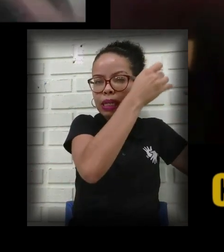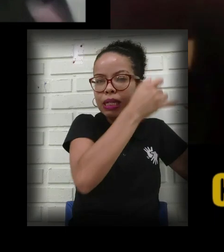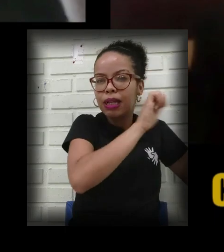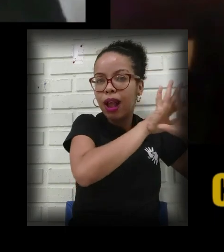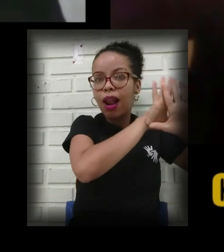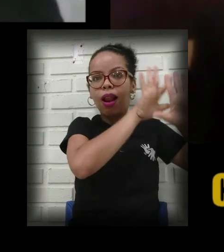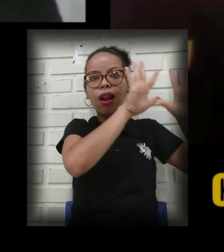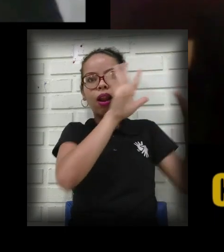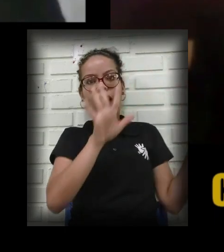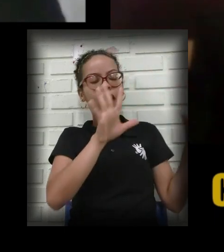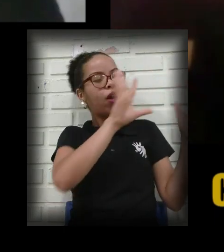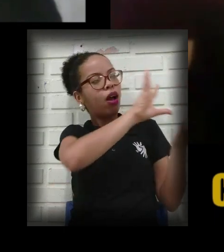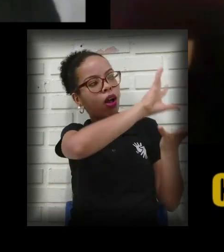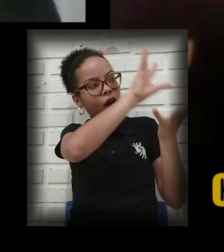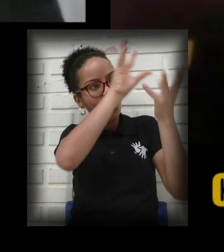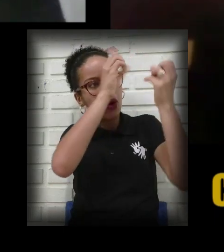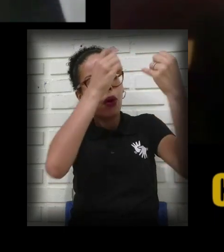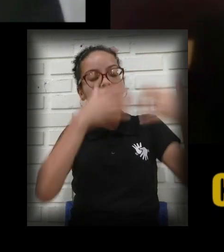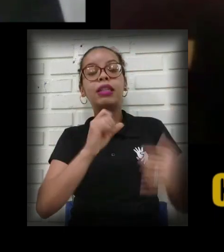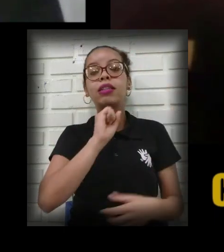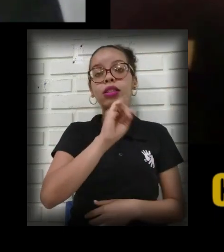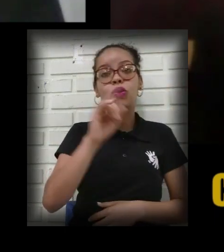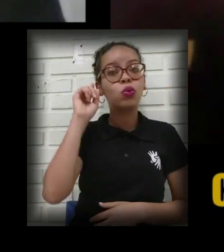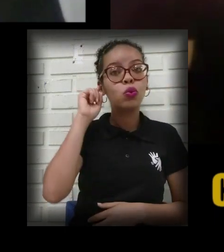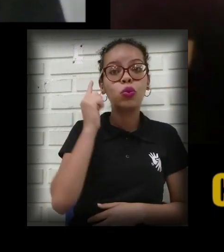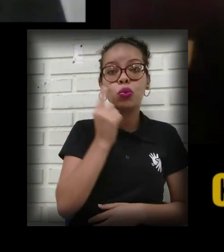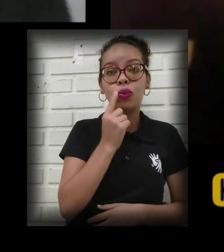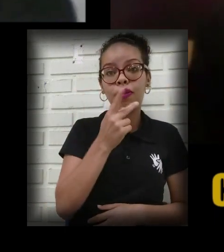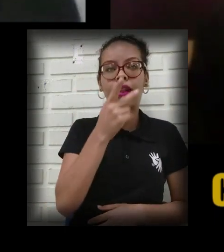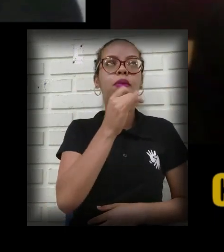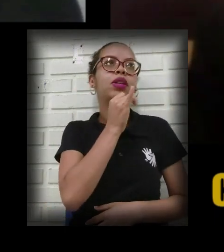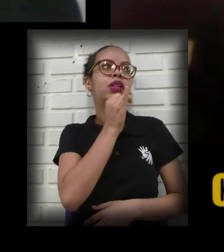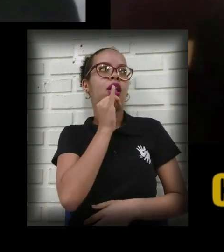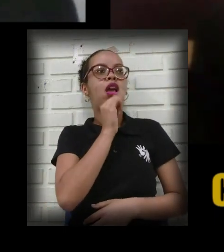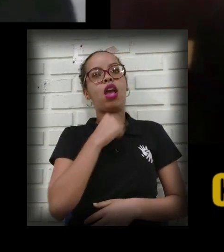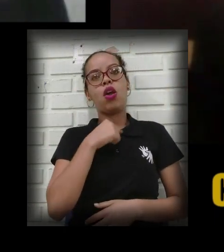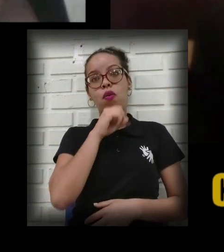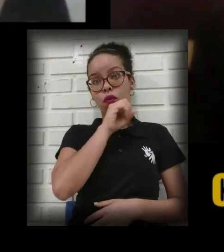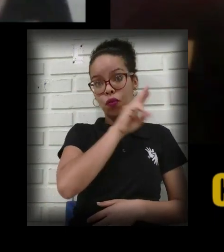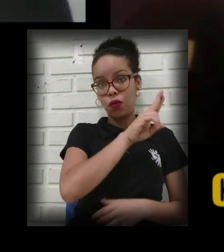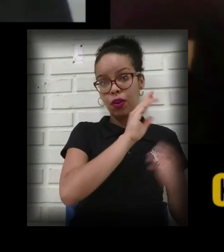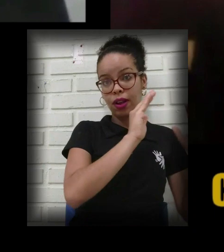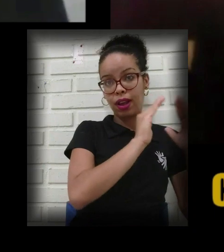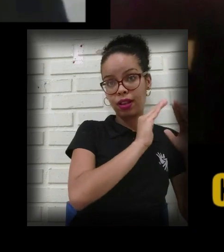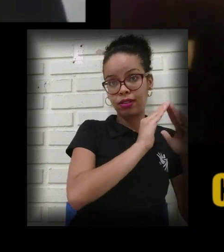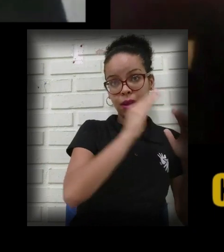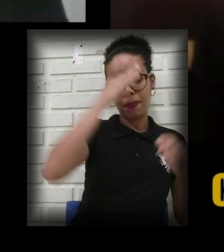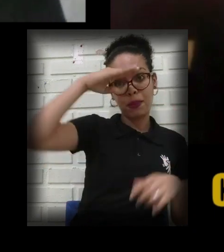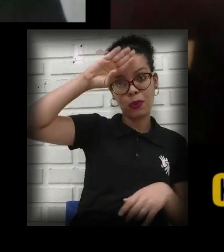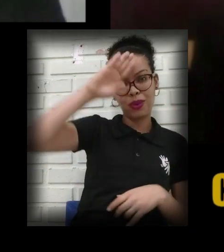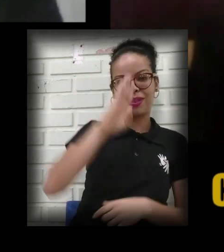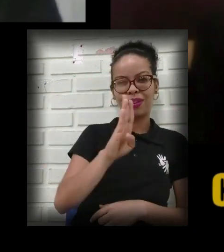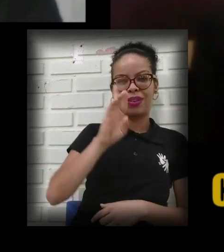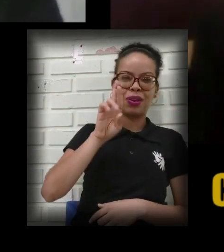claro. Porque se o surdo fala assim, se eu falo assim, eu vou na casa de Bruno, né? Meu amigo, vamos supor.